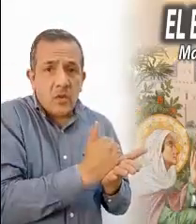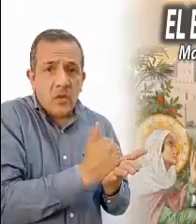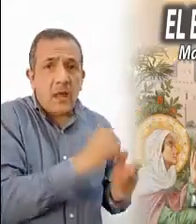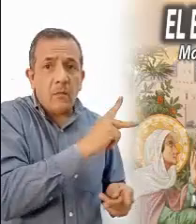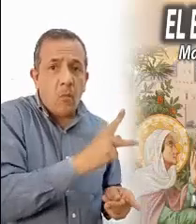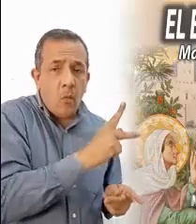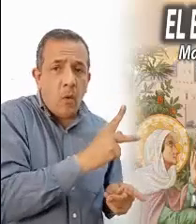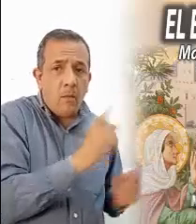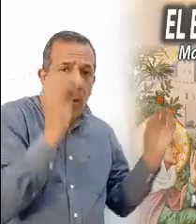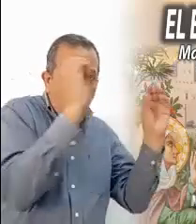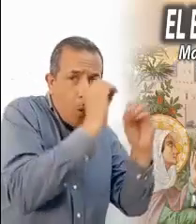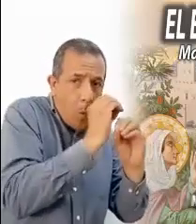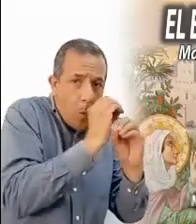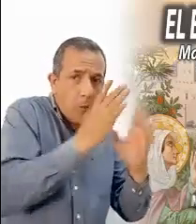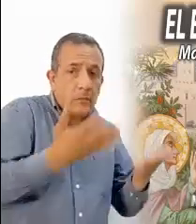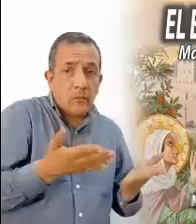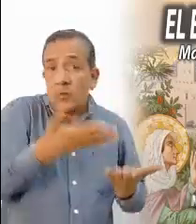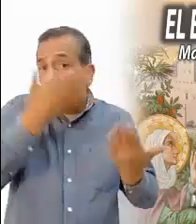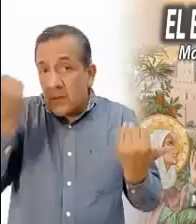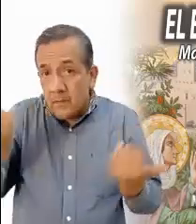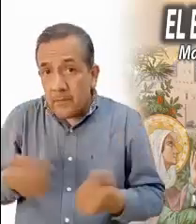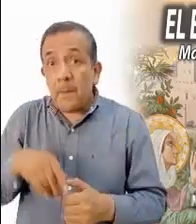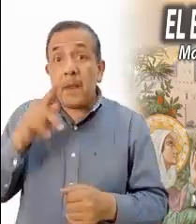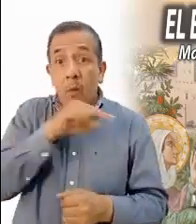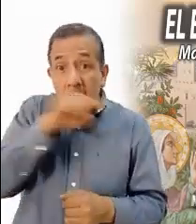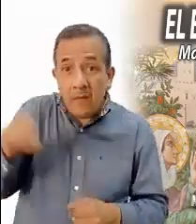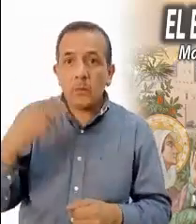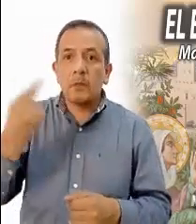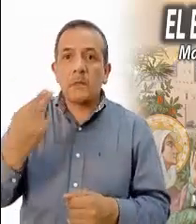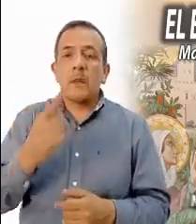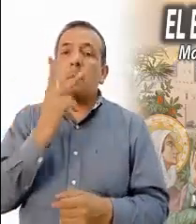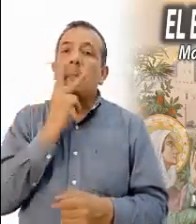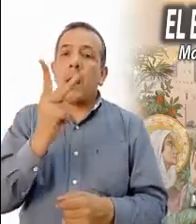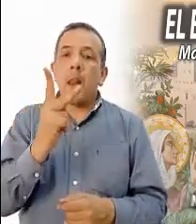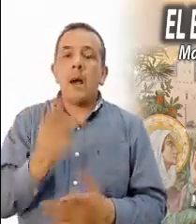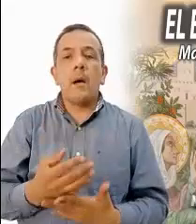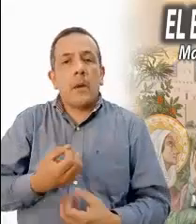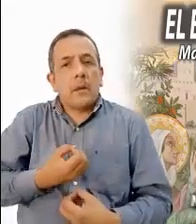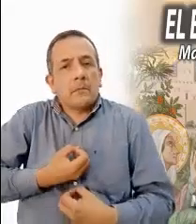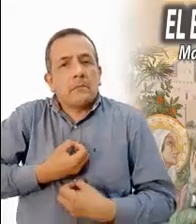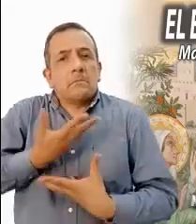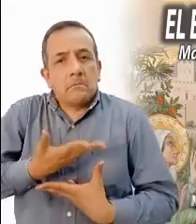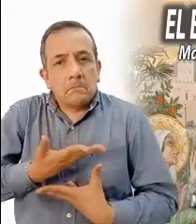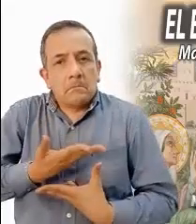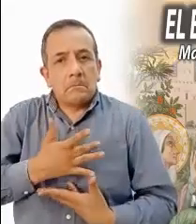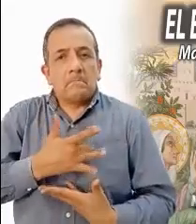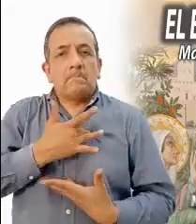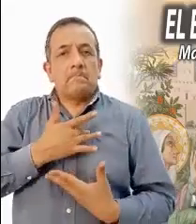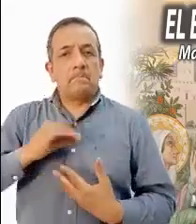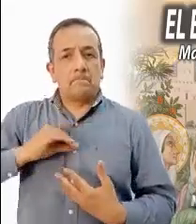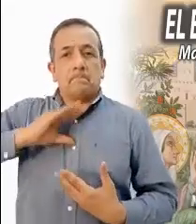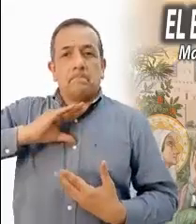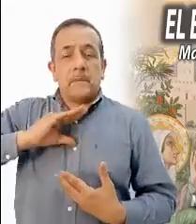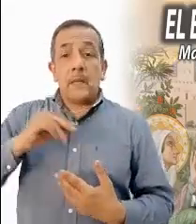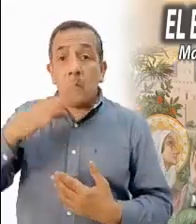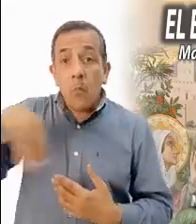rincones de los pueblos y ciudades, que necesitan una palabra de aliento, que buscan una sonrisa